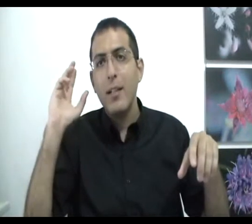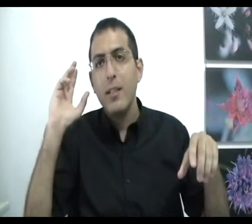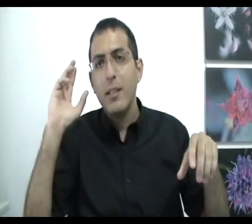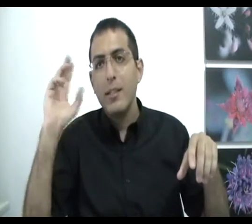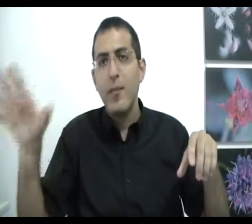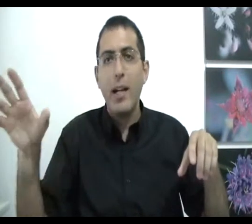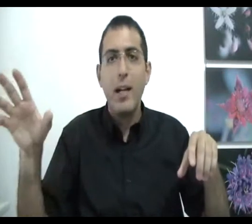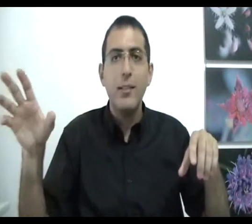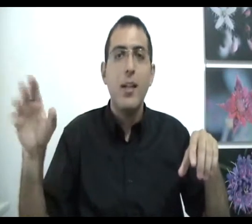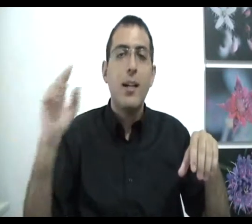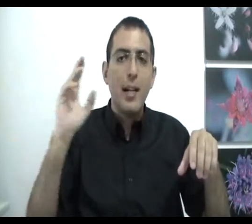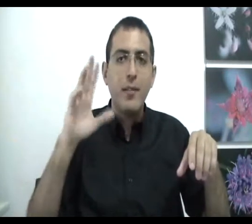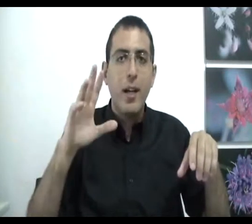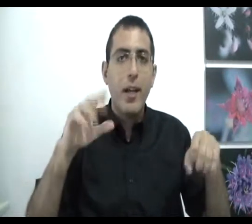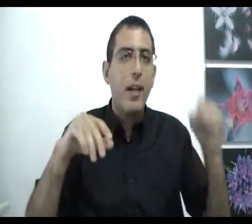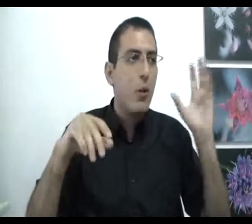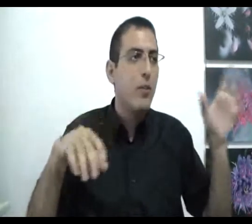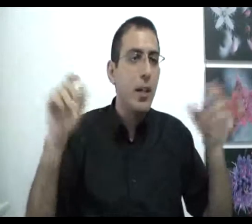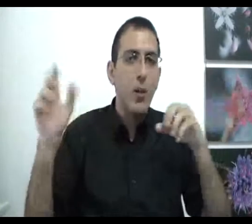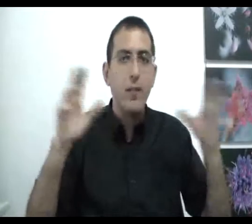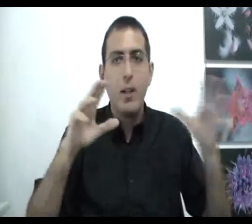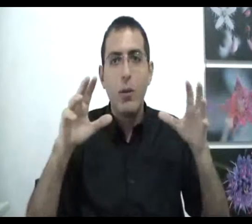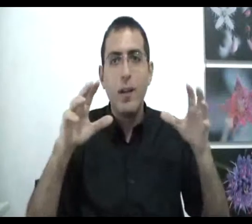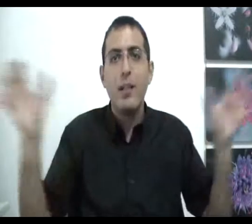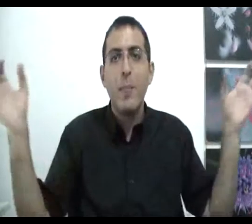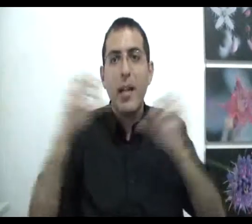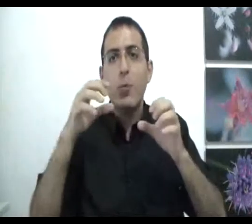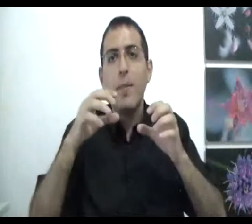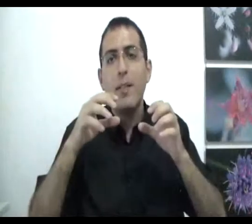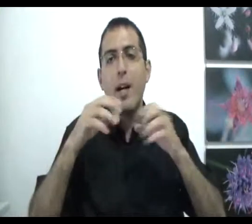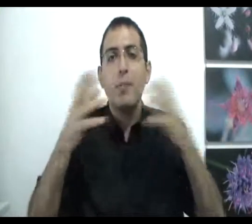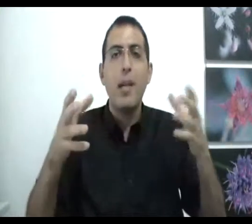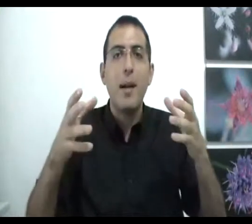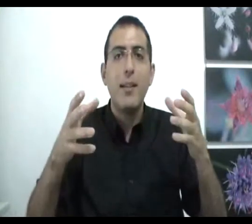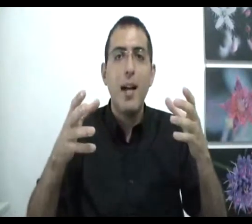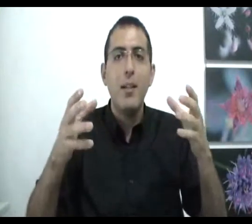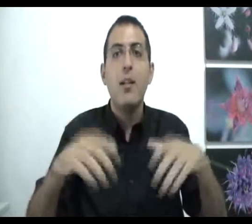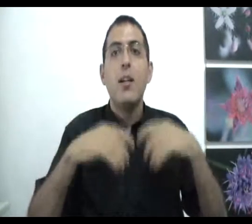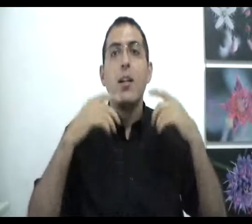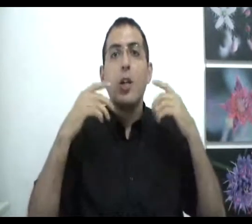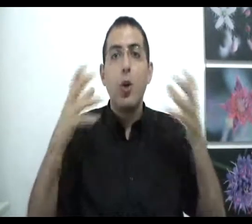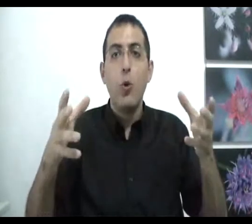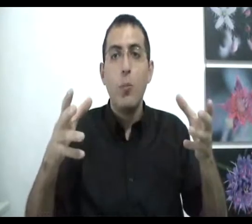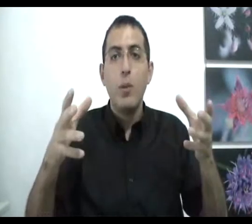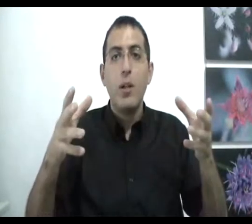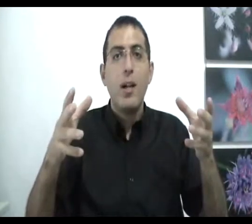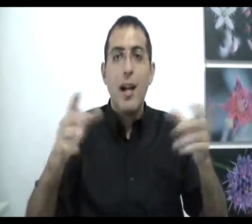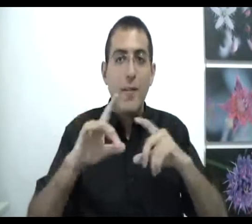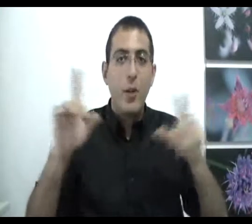דבר אחד, כך דבר אחר כך עוד דבר, כך עוד דבר, כך דבר תחבר את כולם לדבר אחד מה קיבלת? כלום אבל לא